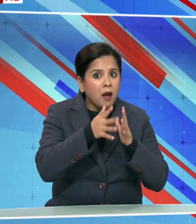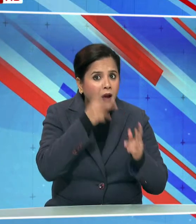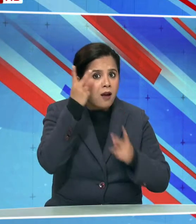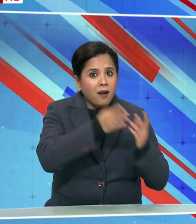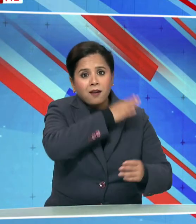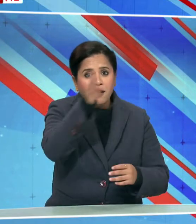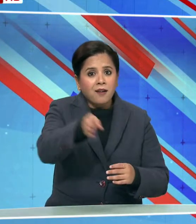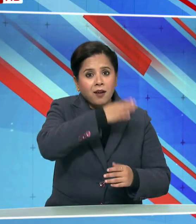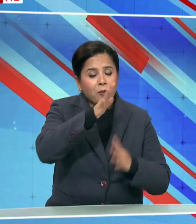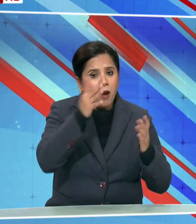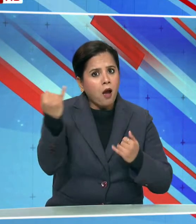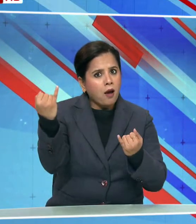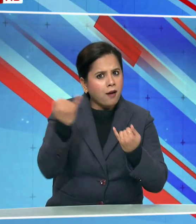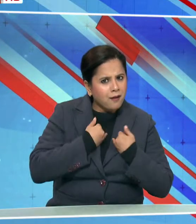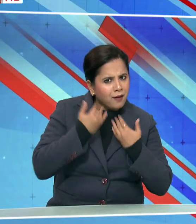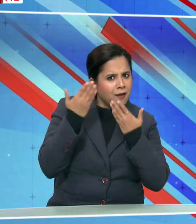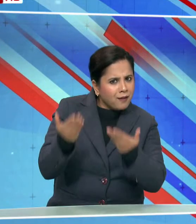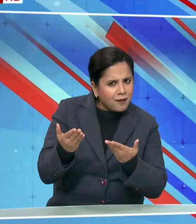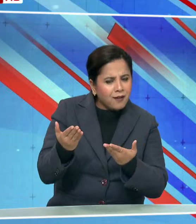परेटक भेशता है